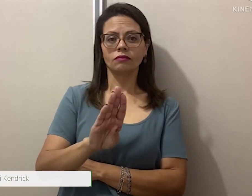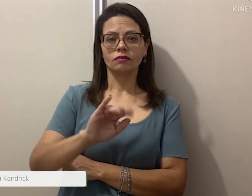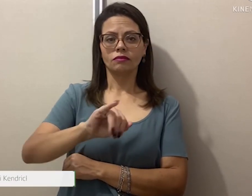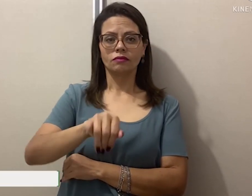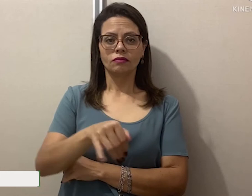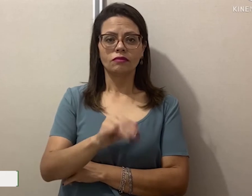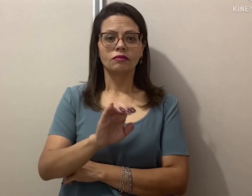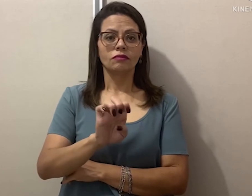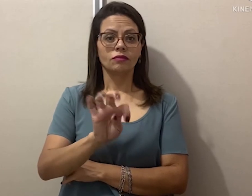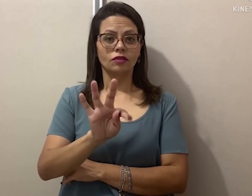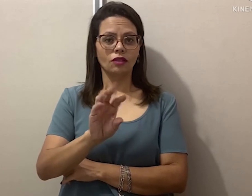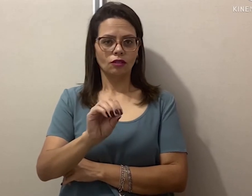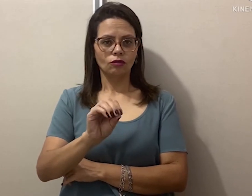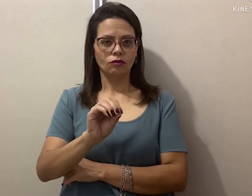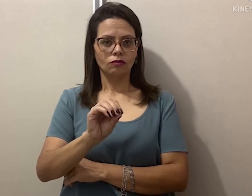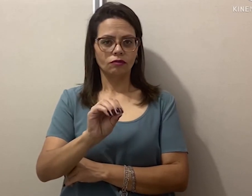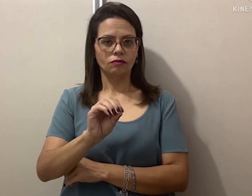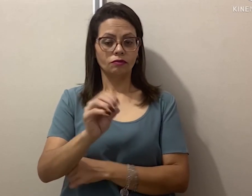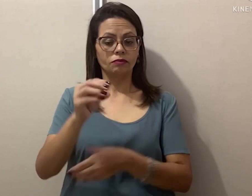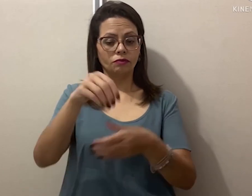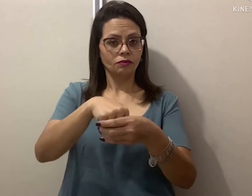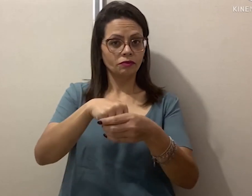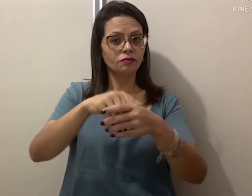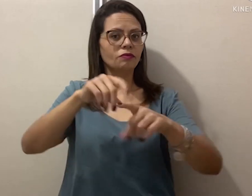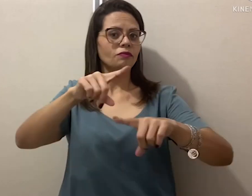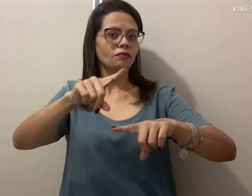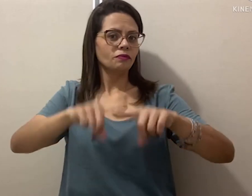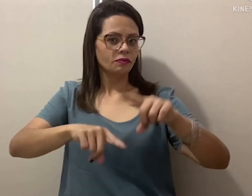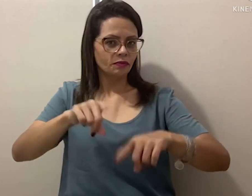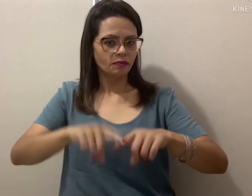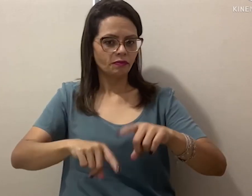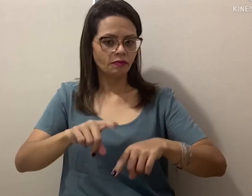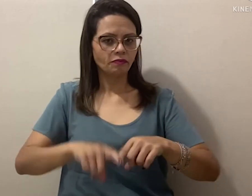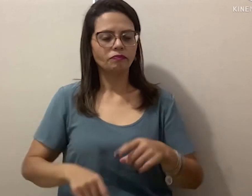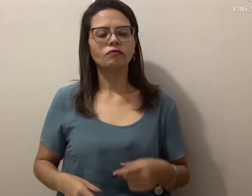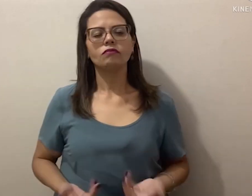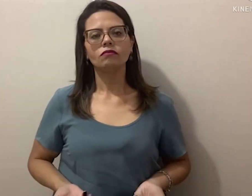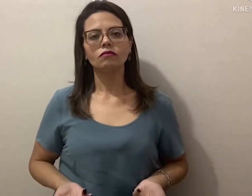Incorporação, objeto, esse é o sinal.